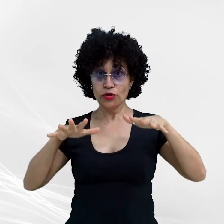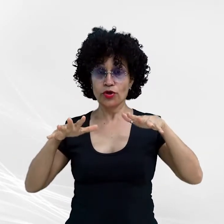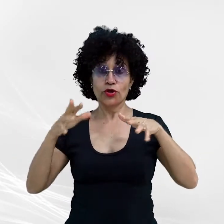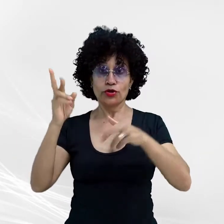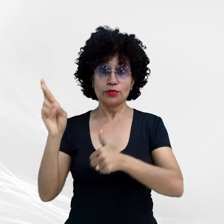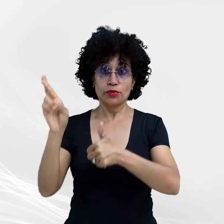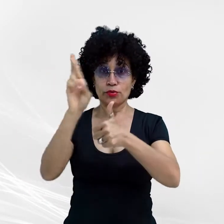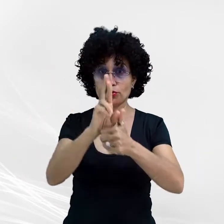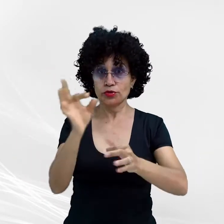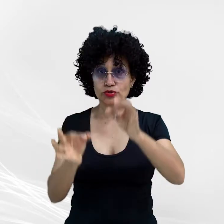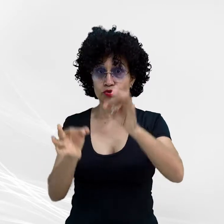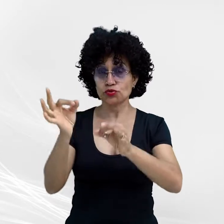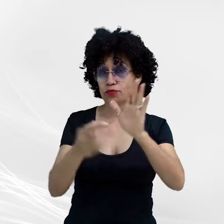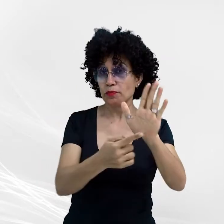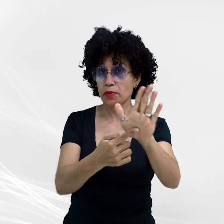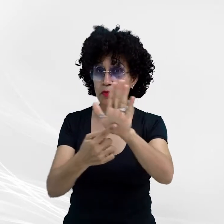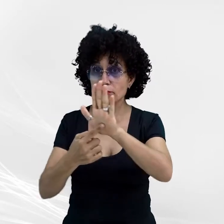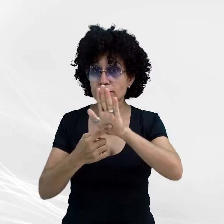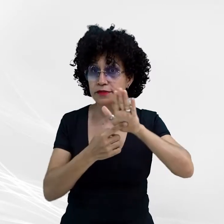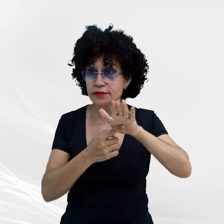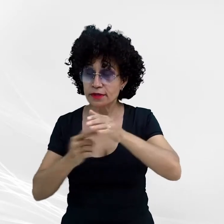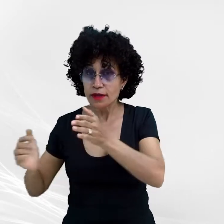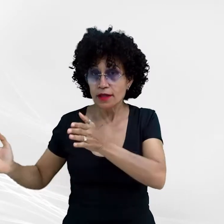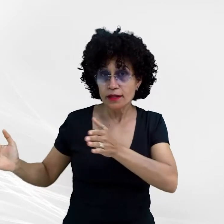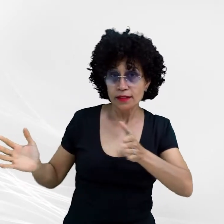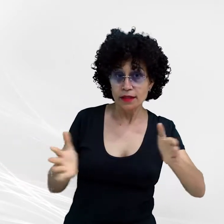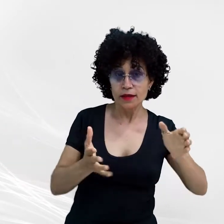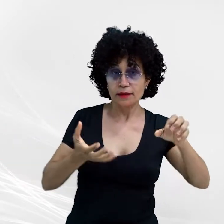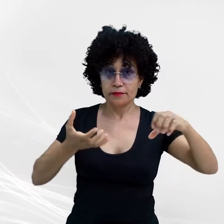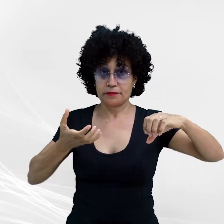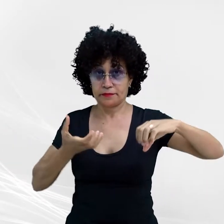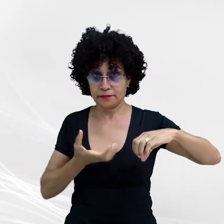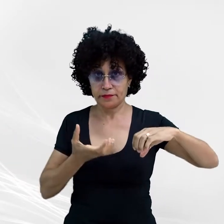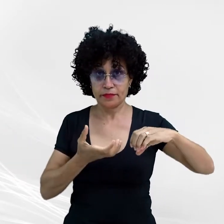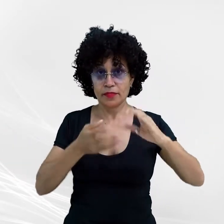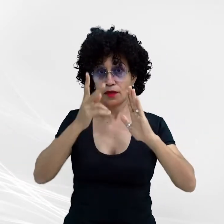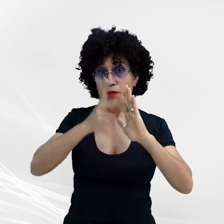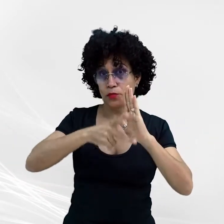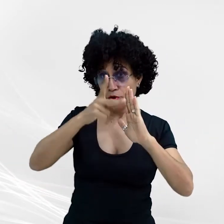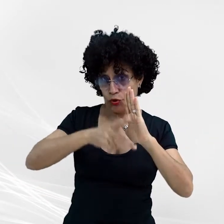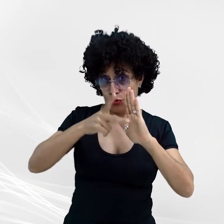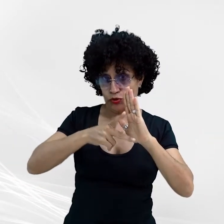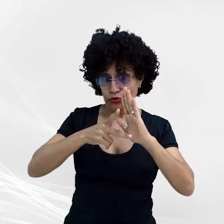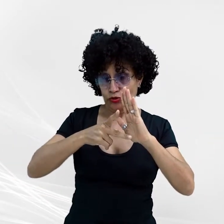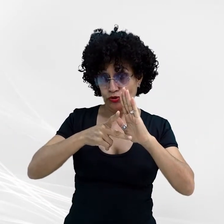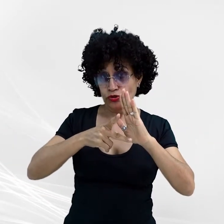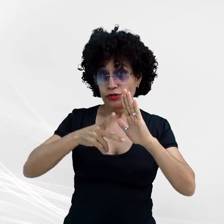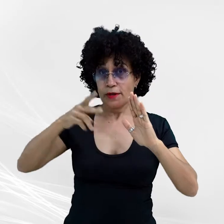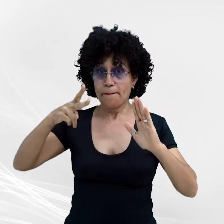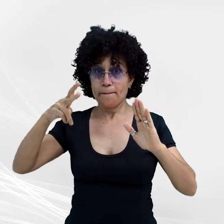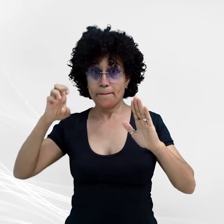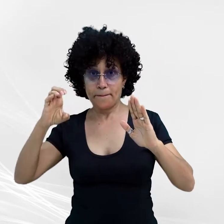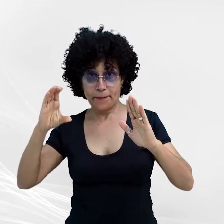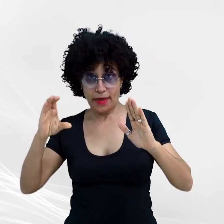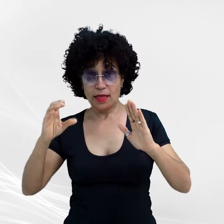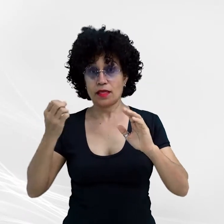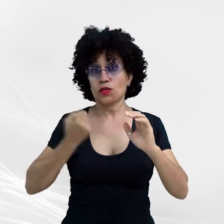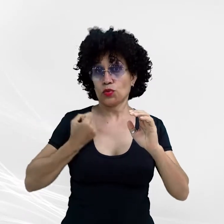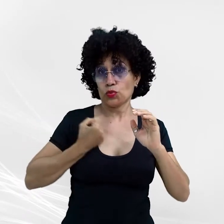para se manifestar a respeito da tramitação na Câmara dos Deputados do Projeto de Emenda Constitucional nº 05-2021,